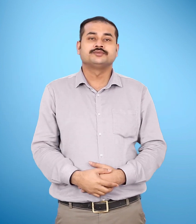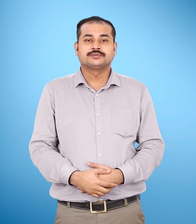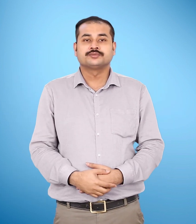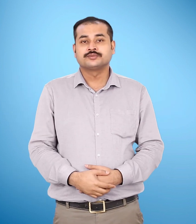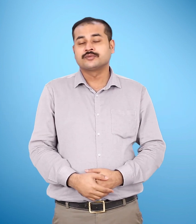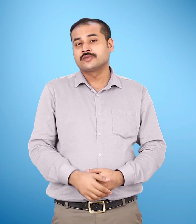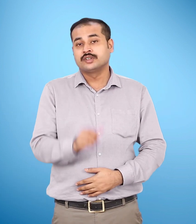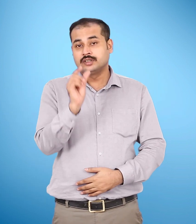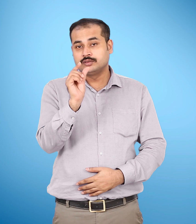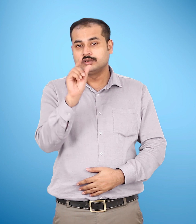पहला पाठ